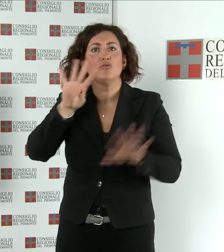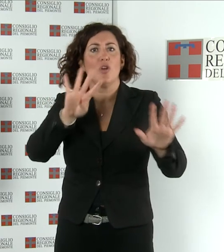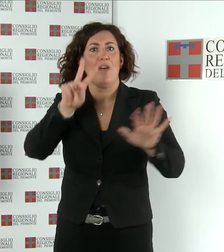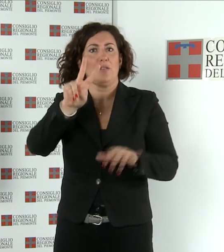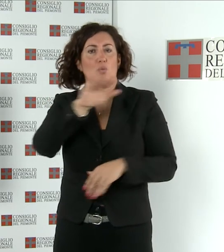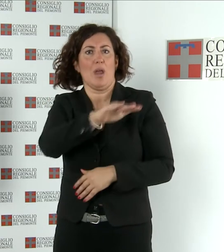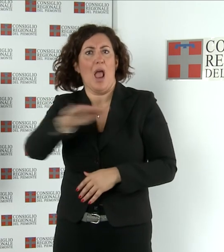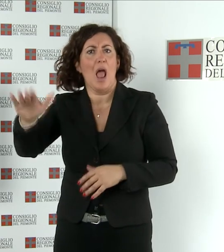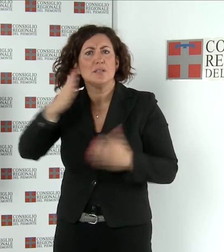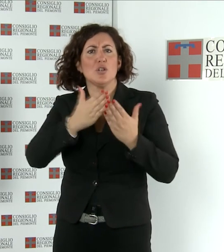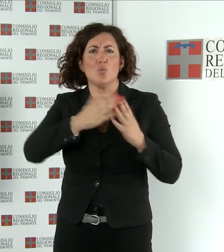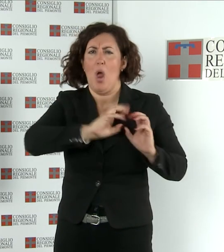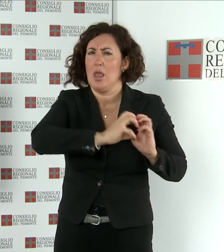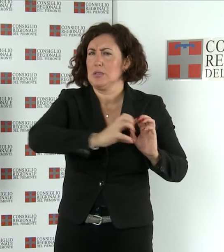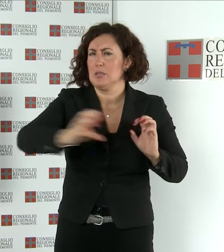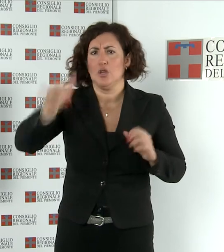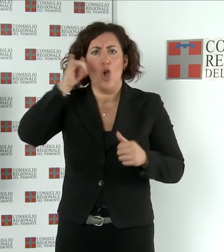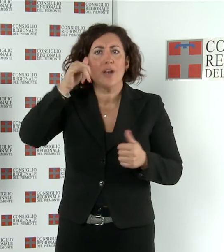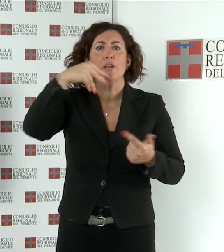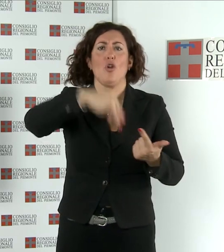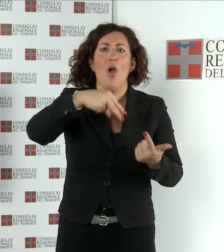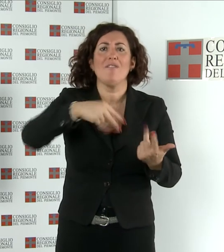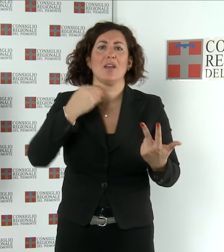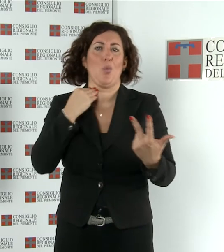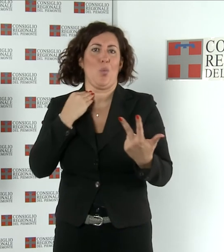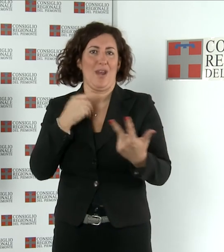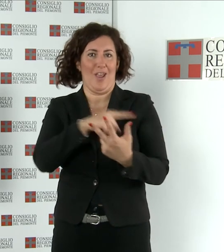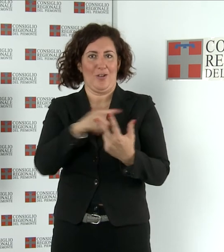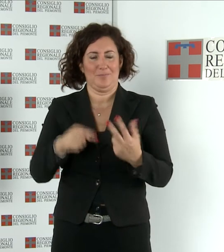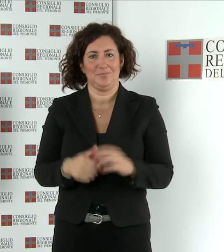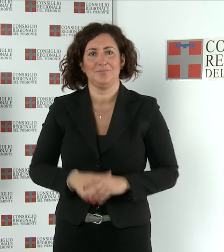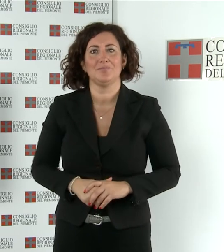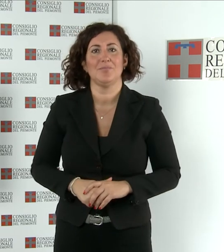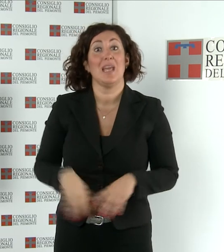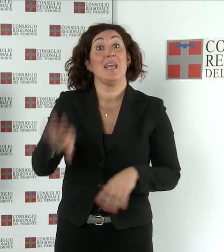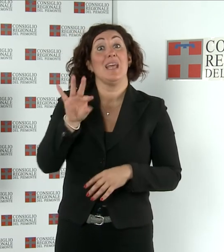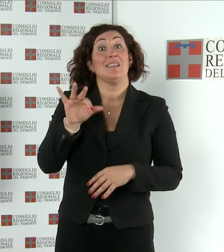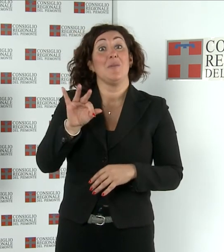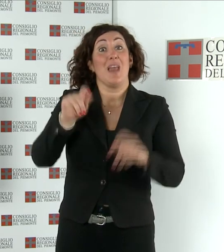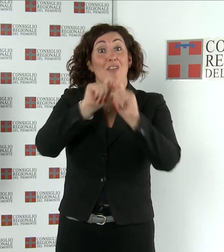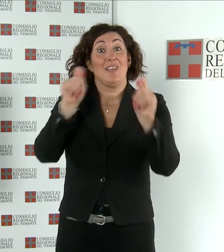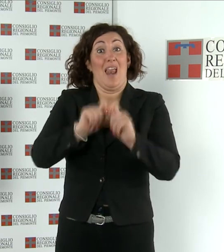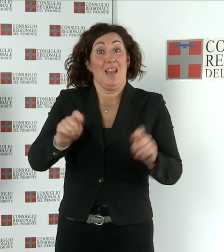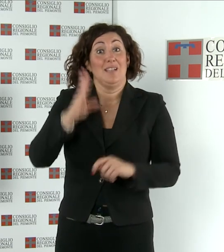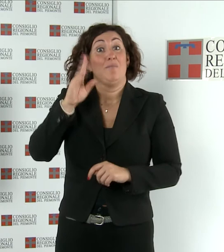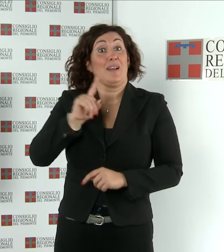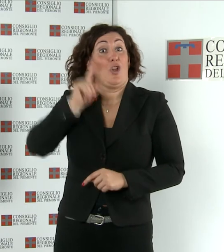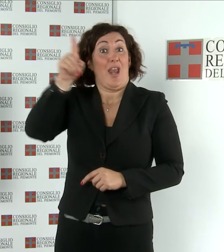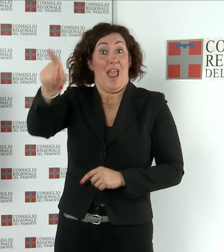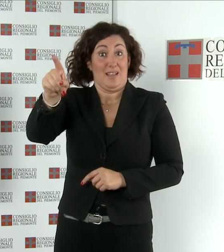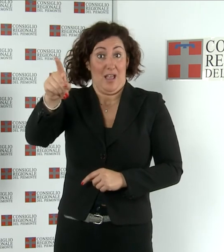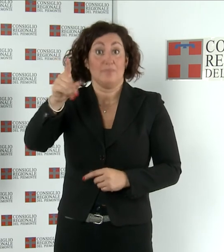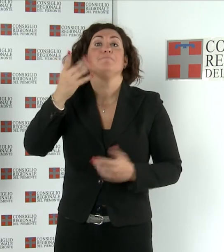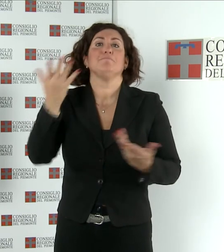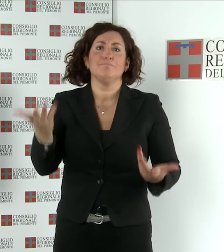di 12 scuole di Torino, Novara e Cuneo. Seminario federalista di Bardonecchia L'interdipendenza e i problemi